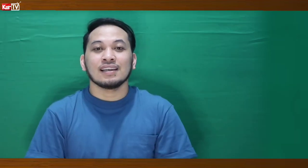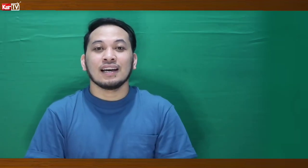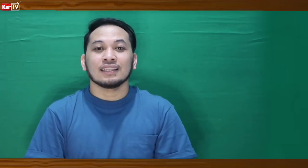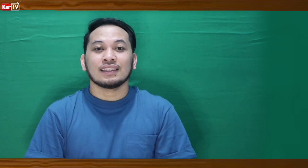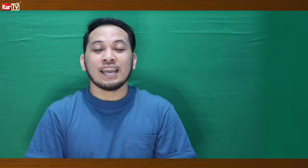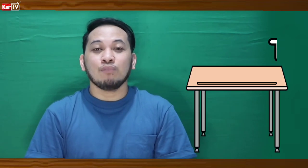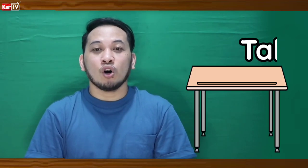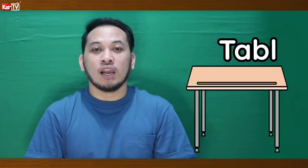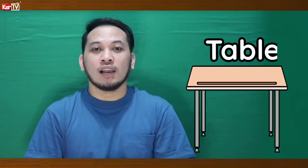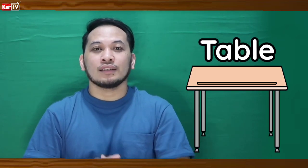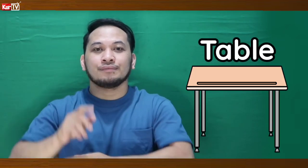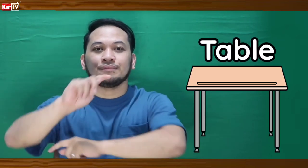Tables